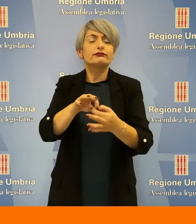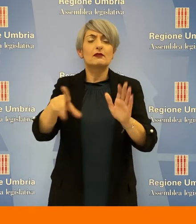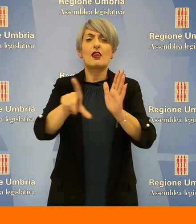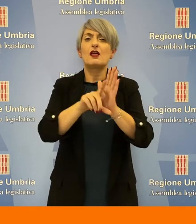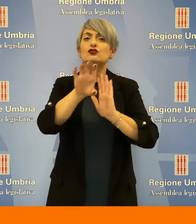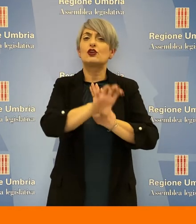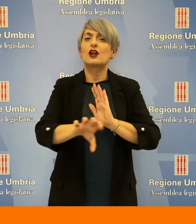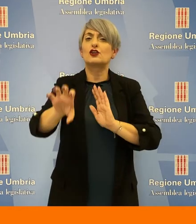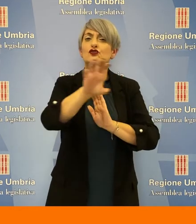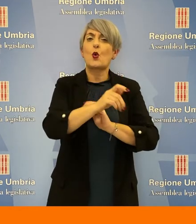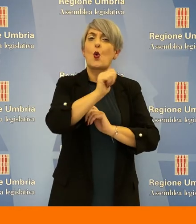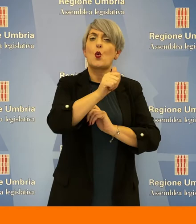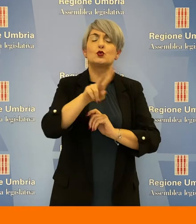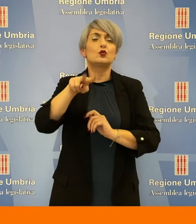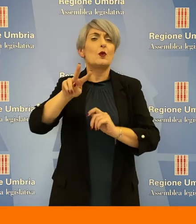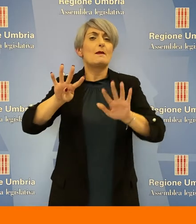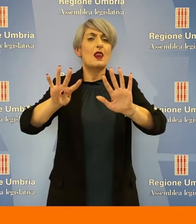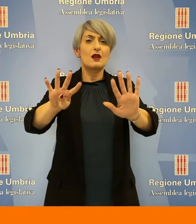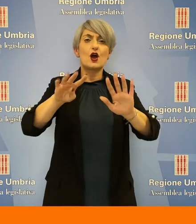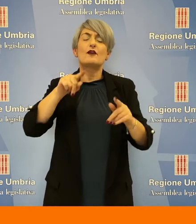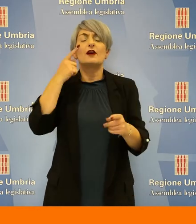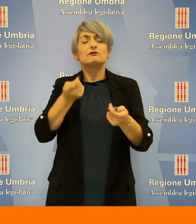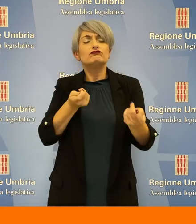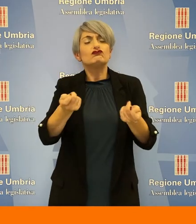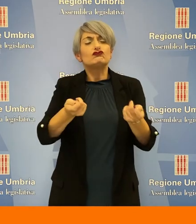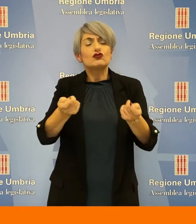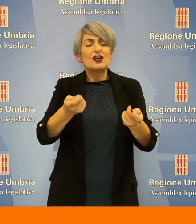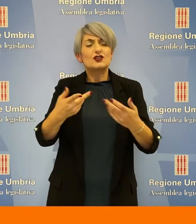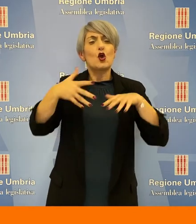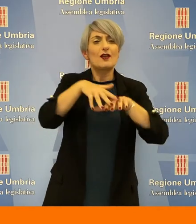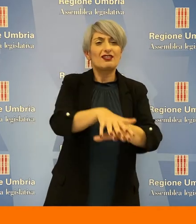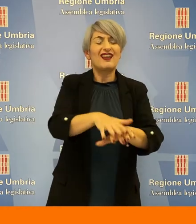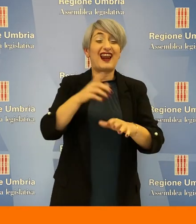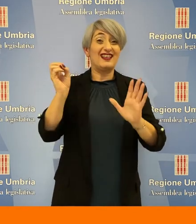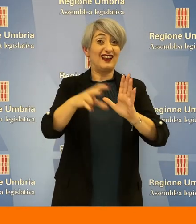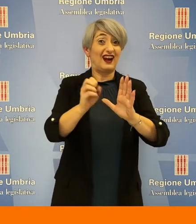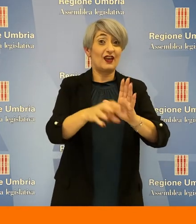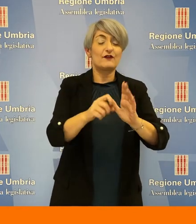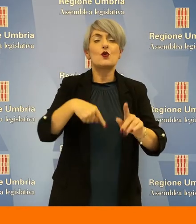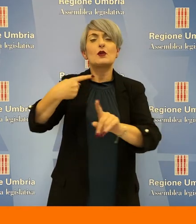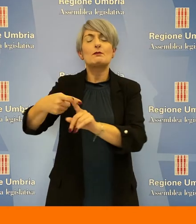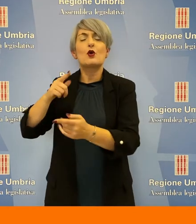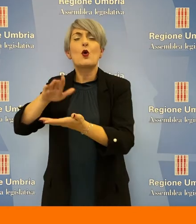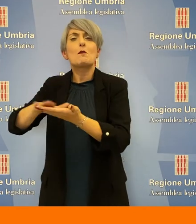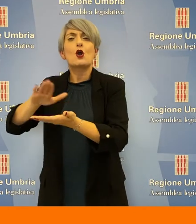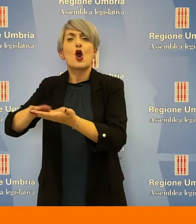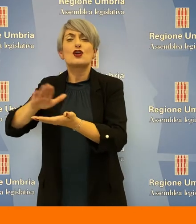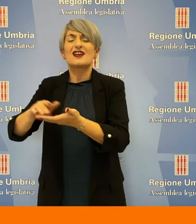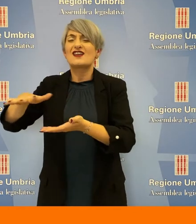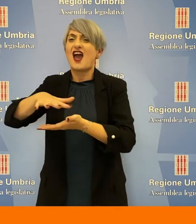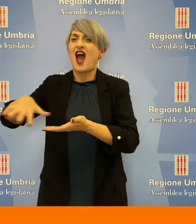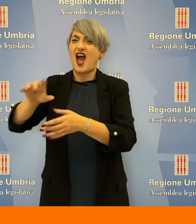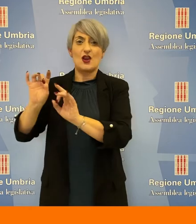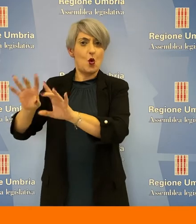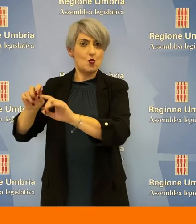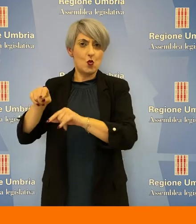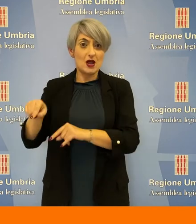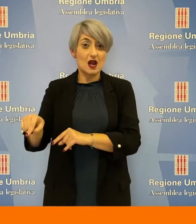per l'applicazione della legge regionale 11 2009 circa la gestione integrata dei rifiuti e la bonifica delle